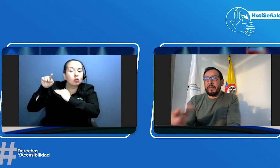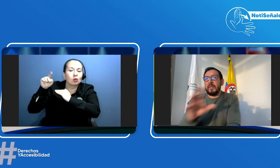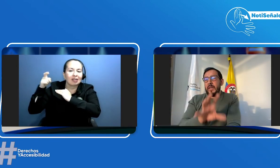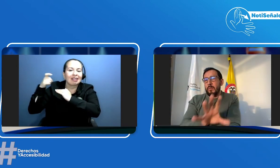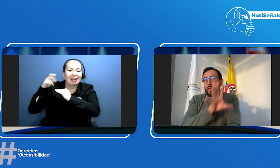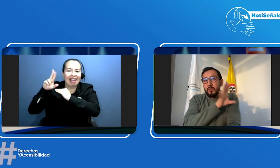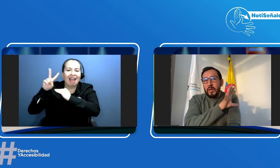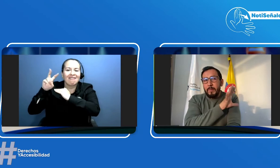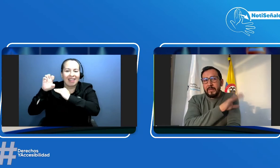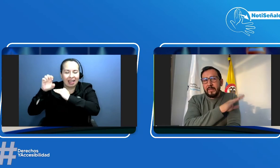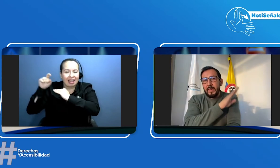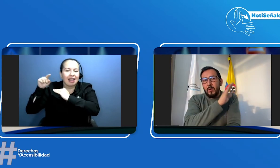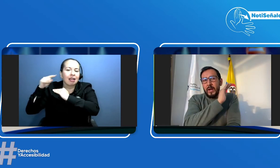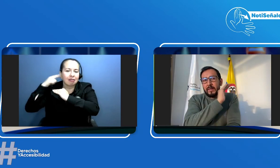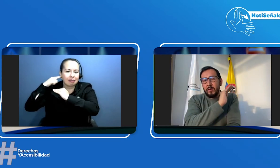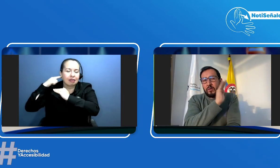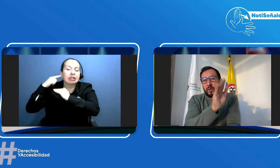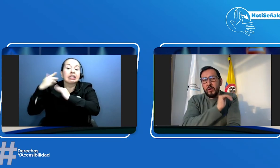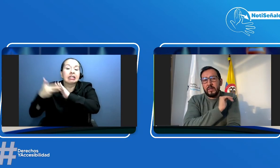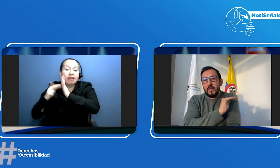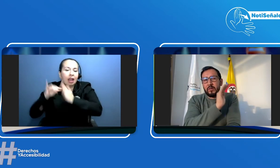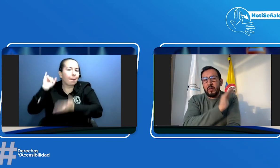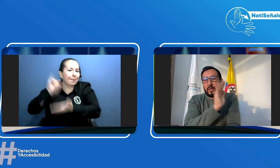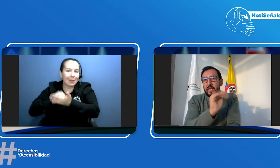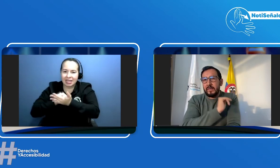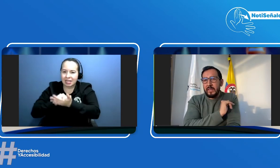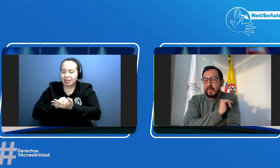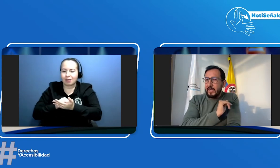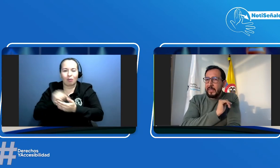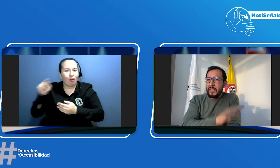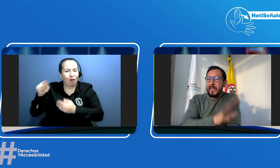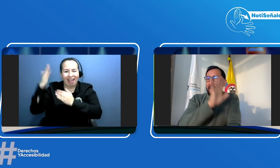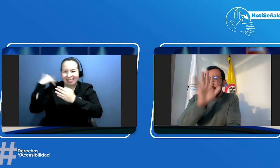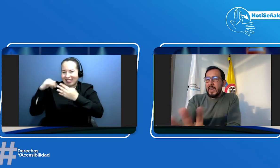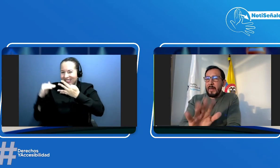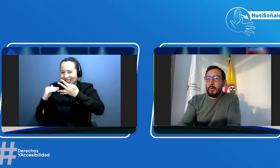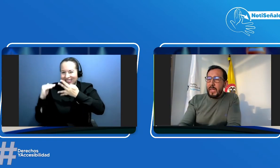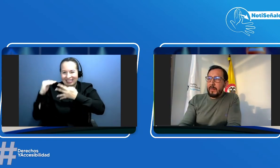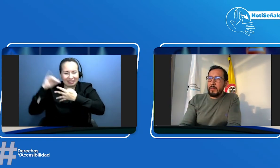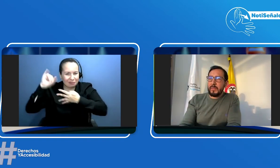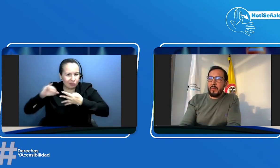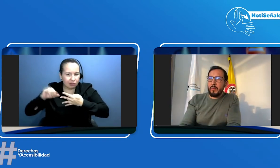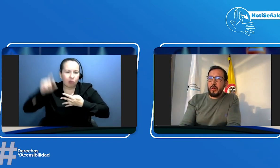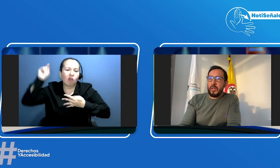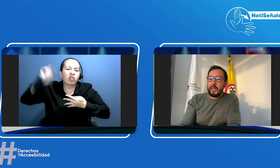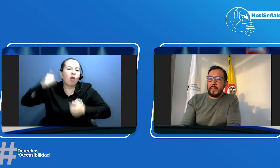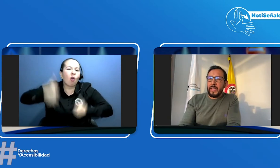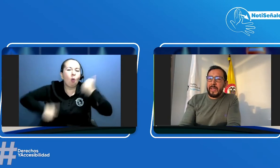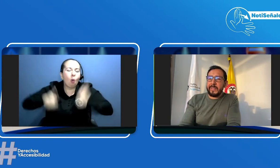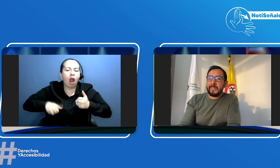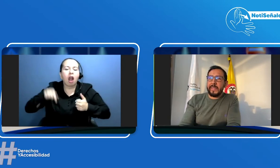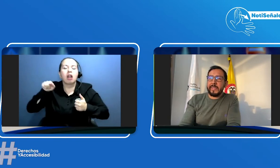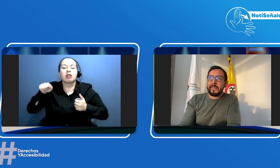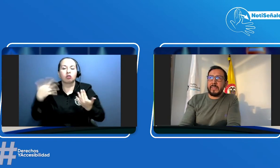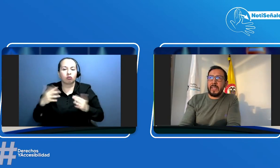lo mismo que pasa entre 41 55 56 y 70 tendré que portar mi símbolo de internacional